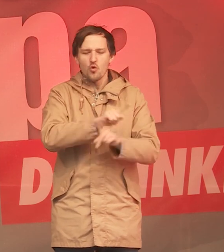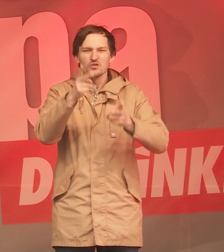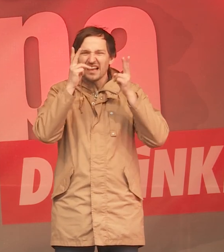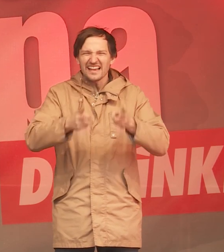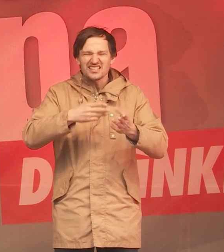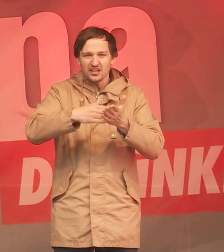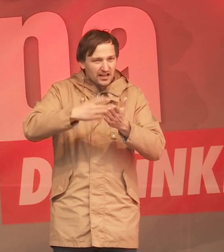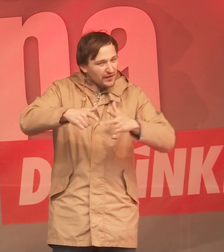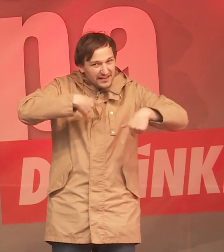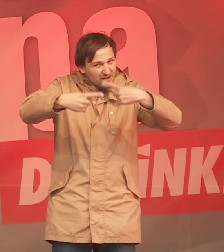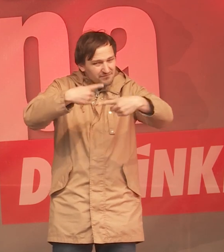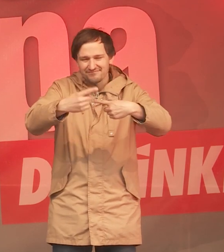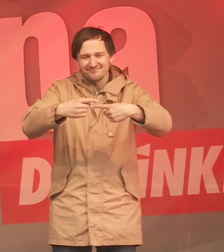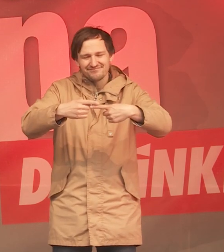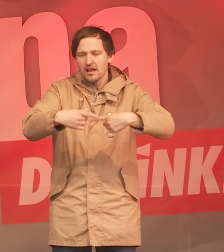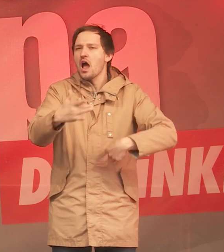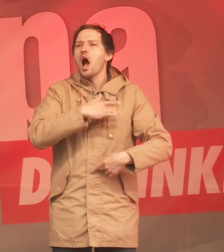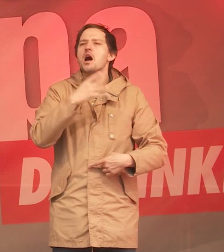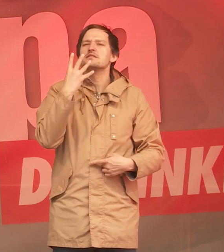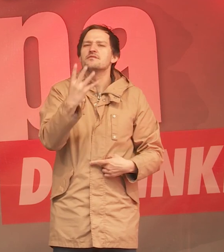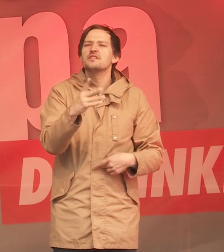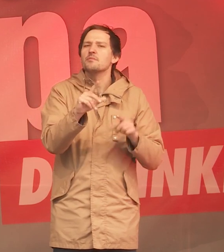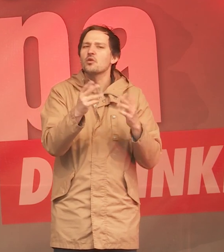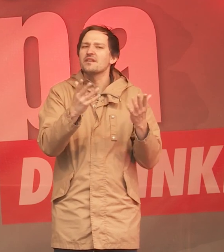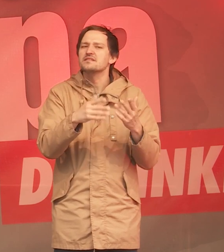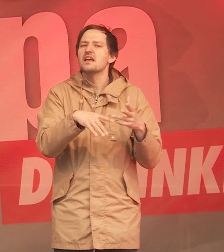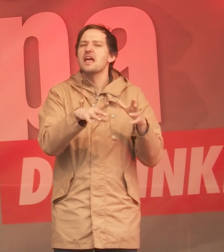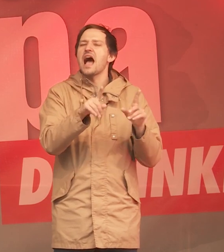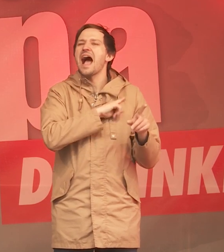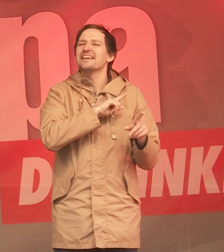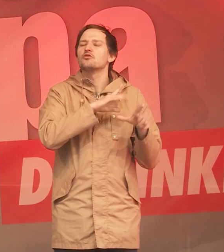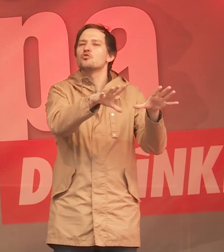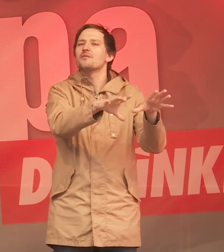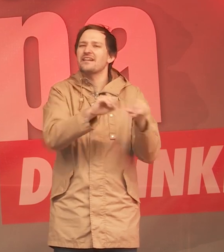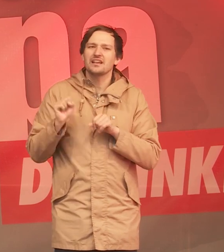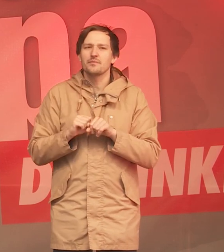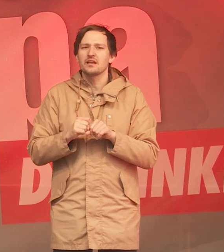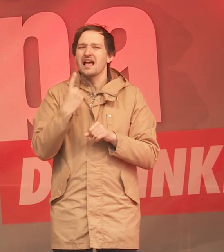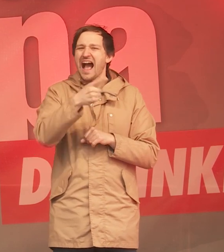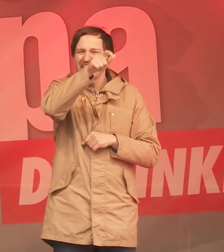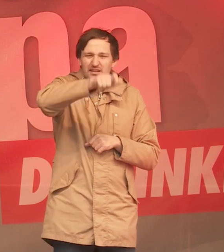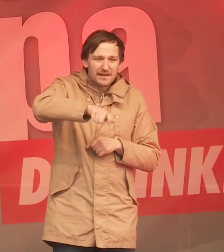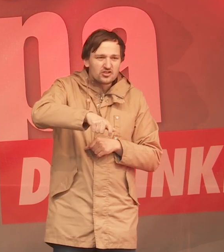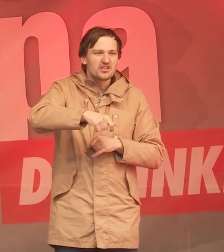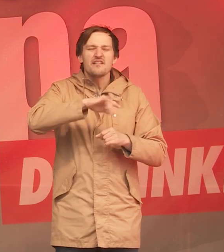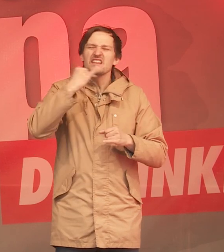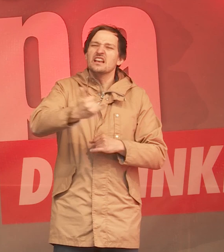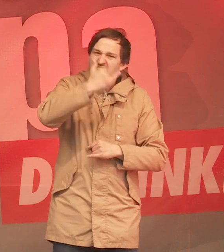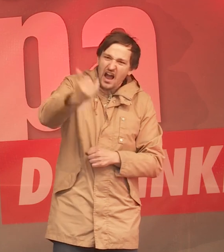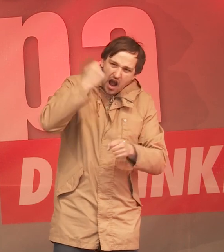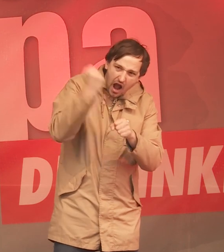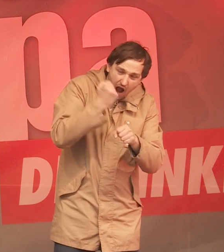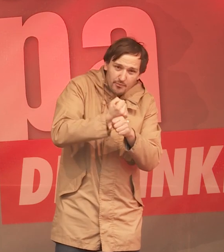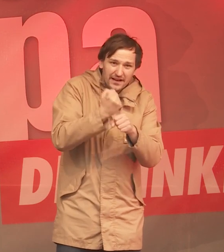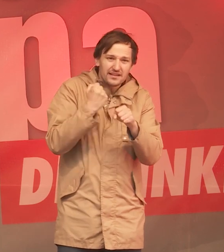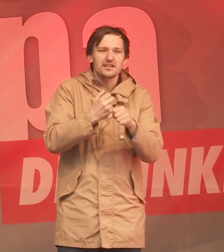Weil auch Hartz IV, was ist denn das anderes als eine Enteignung? Wenn ein Mensch jahrelang arbeitet, jahrelang